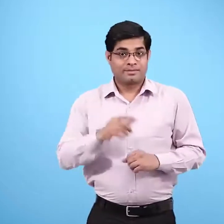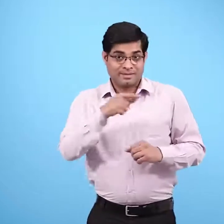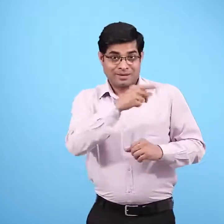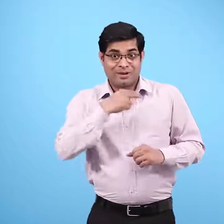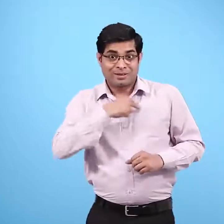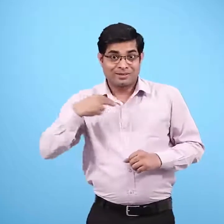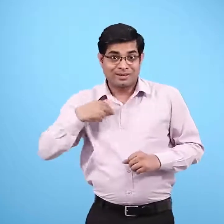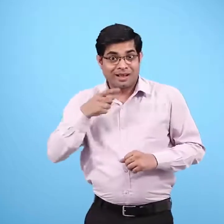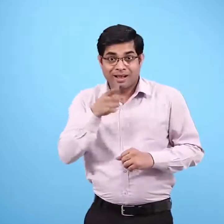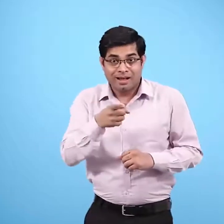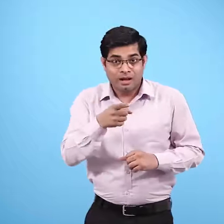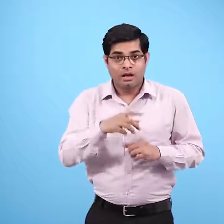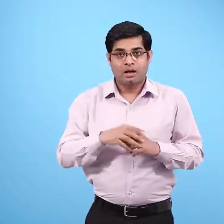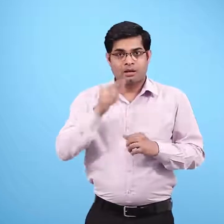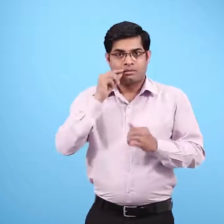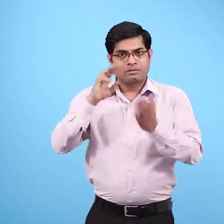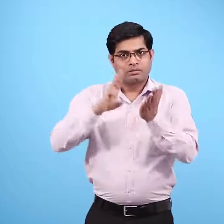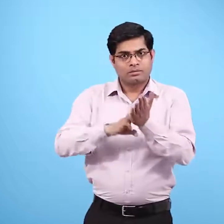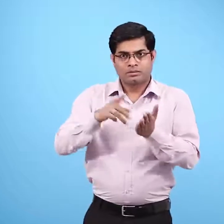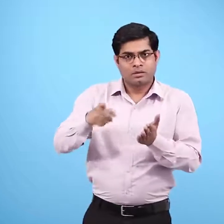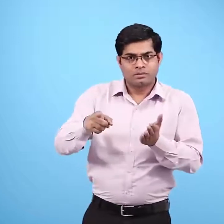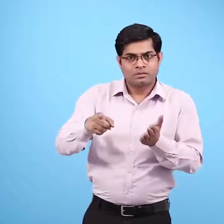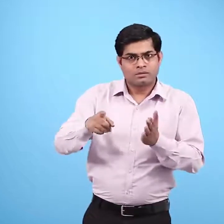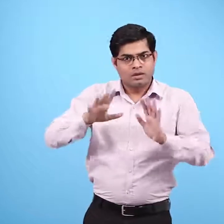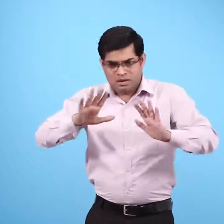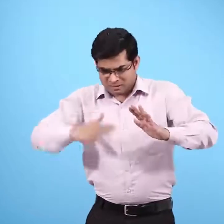डॉक्टर ने मॉर्डिन की अच्छी तरह से मरम पट्टे की